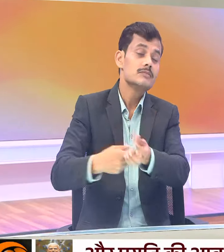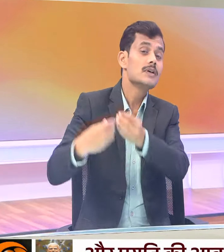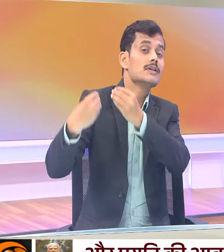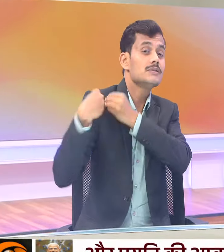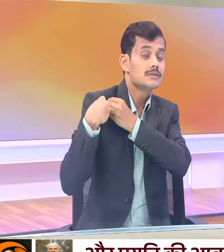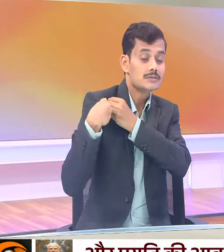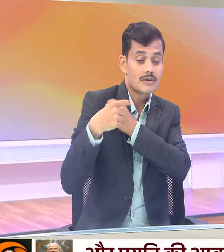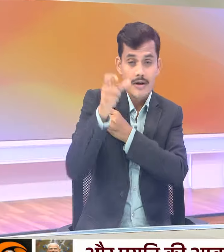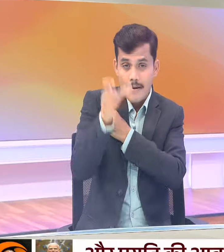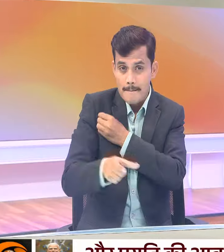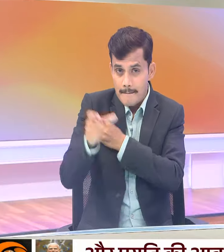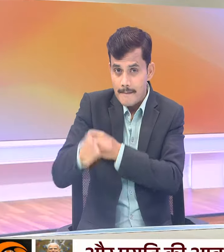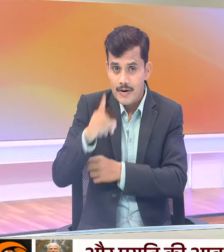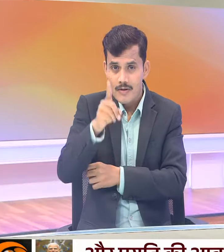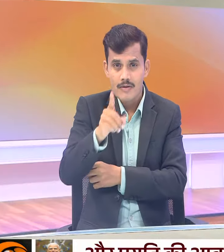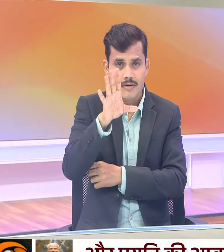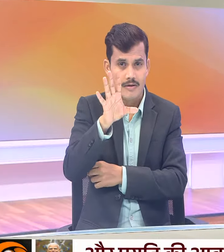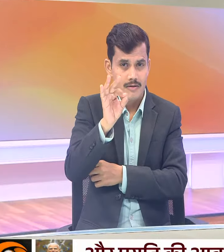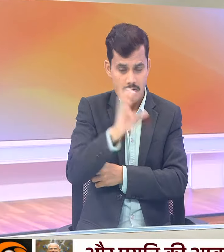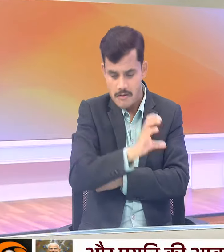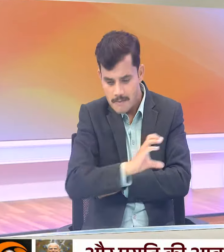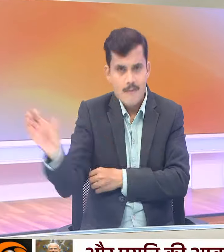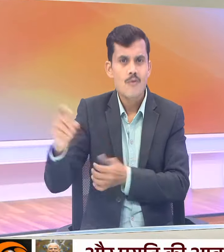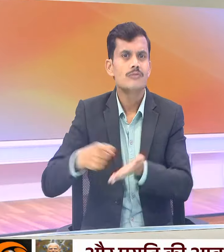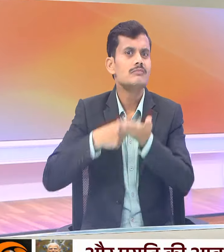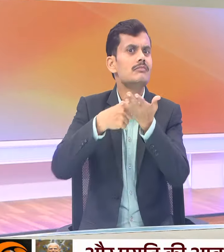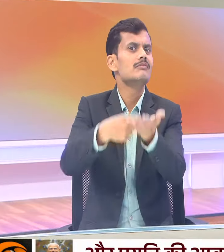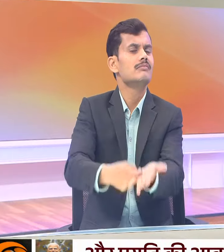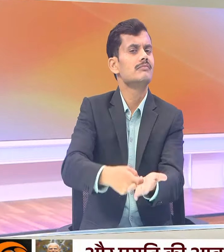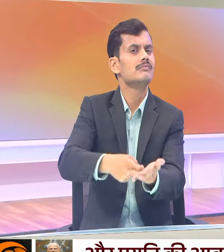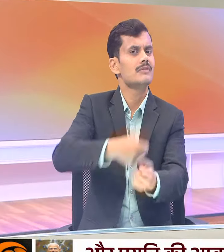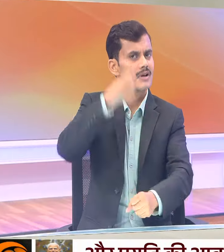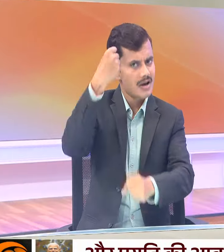प्रबासियों की एक दिराइट सीमा पिलिये हैं।